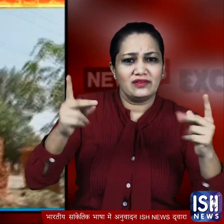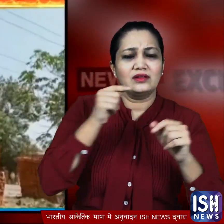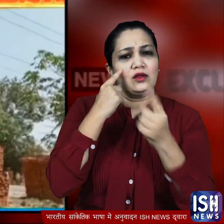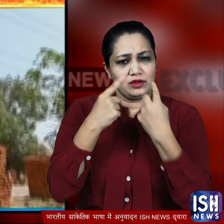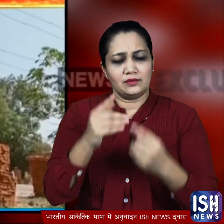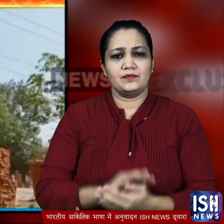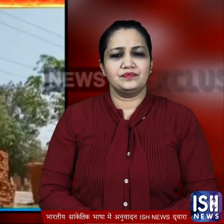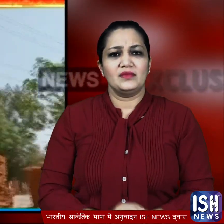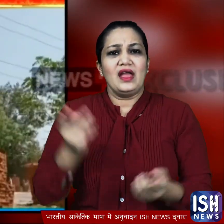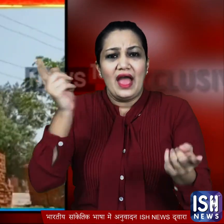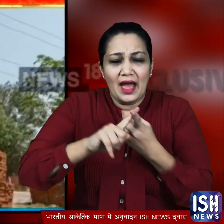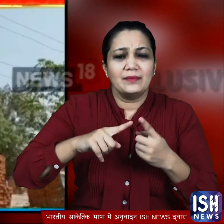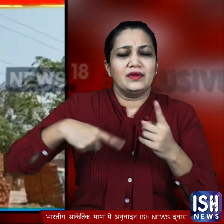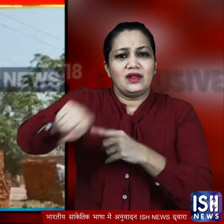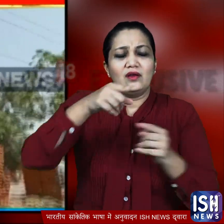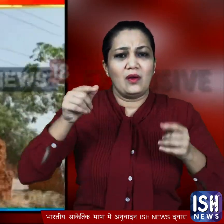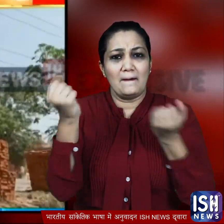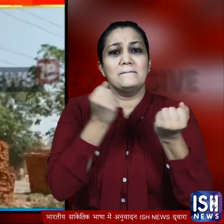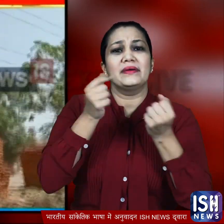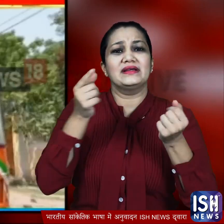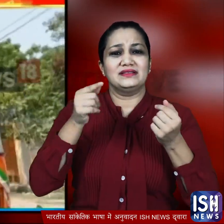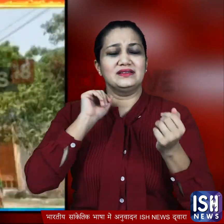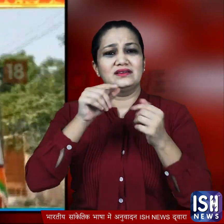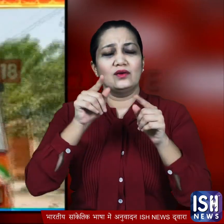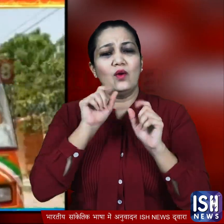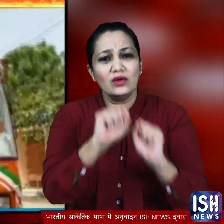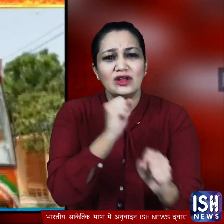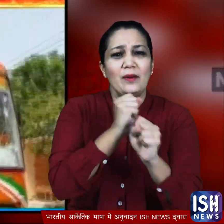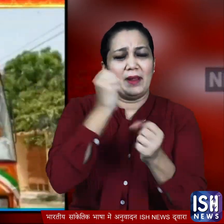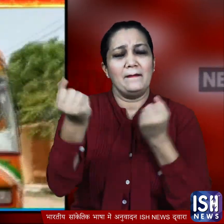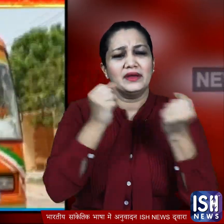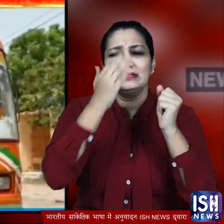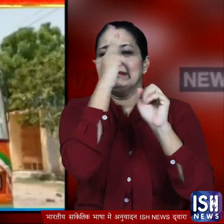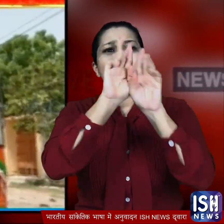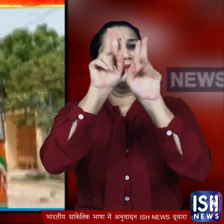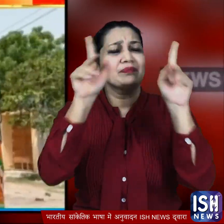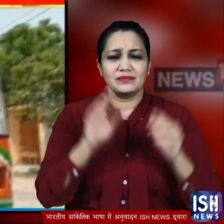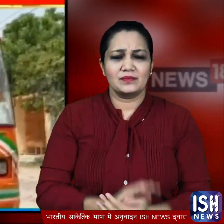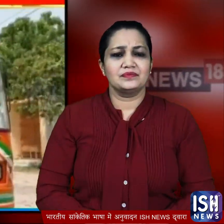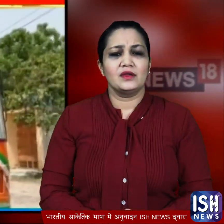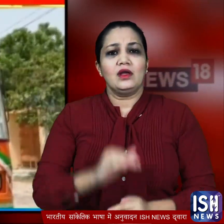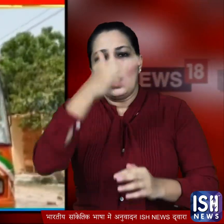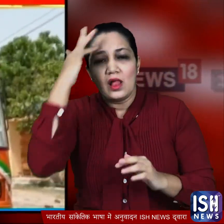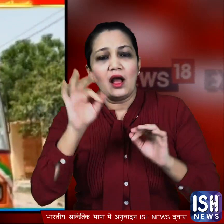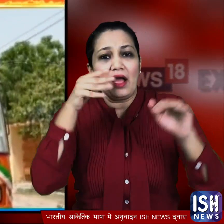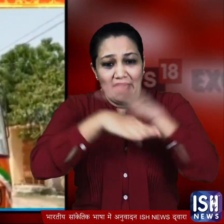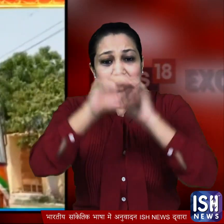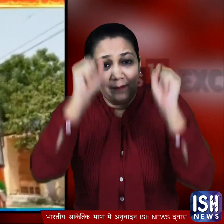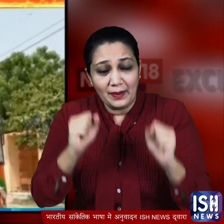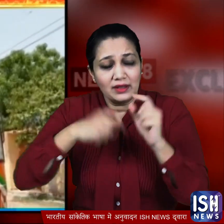लेकिन इस हंगामे के चक्कर में एक रोडवेस की बस भी फस गई बस के शीशे बुरी तरह तूड गए गरीमत ये रही कि बस में बैठे लोगों को चोट नहीं